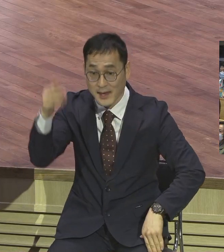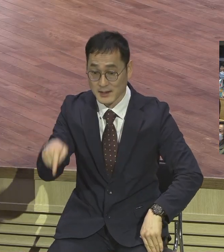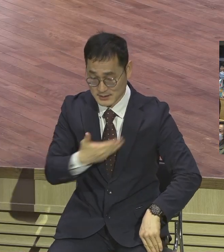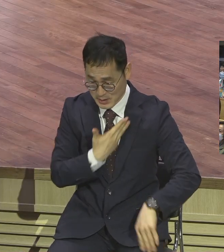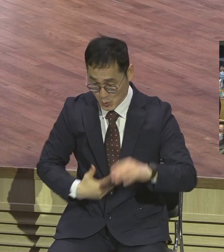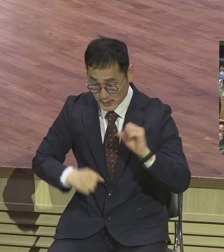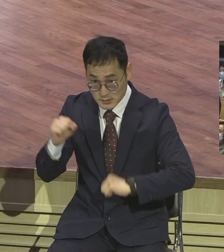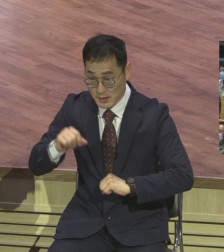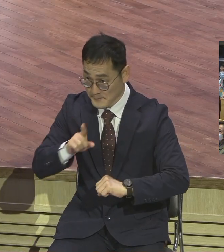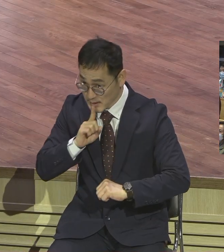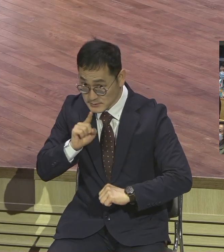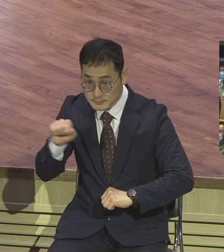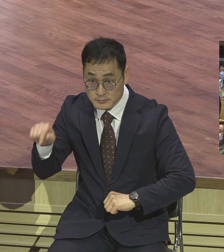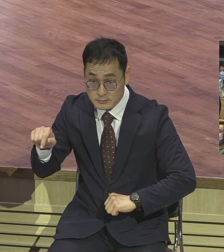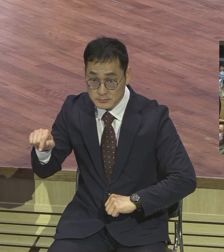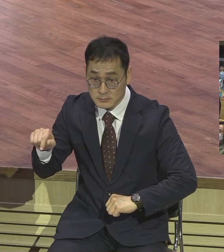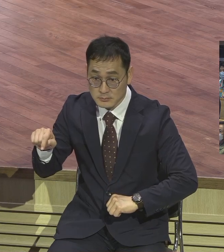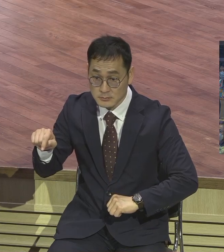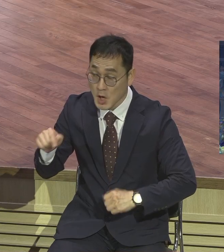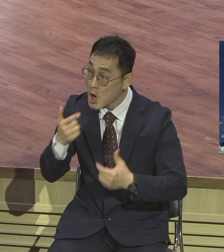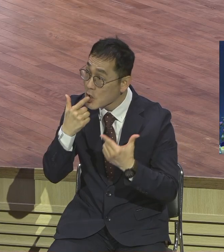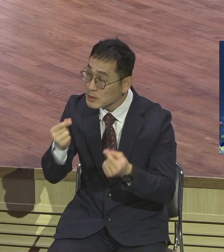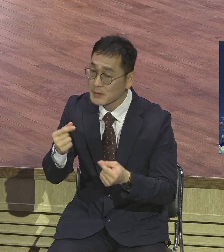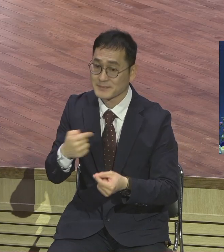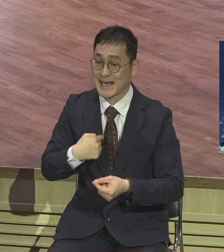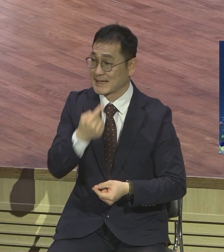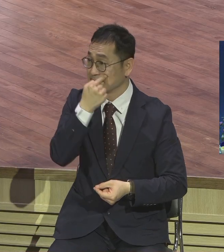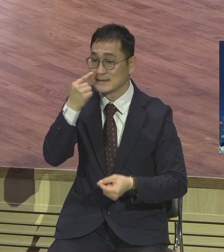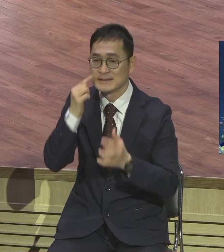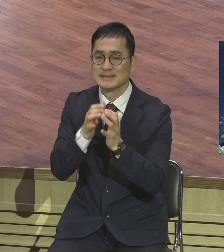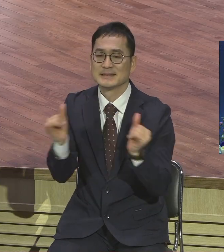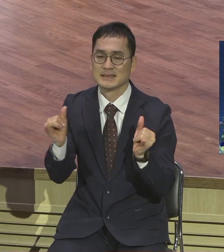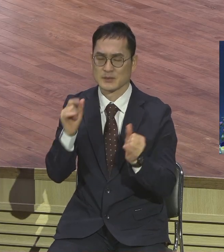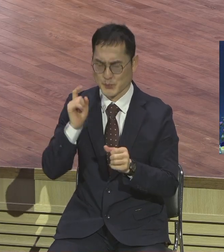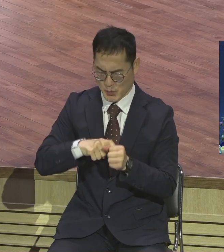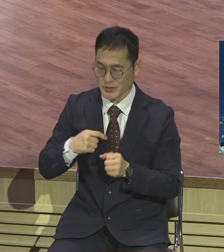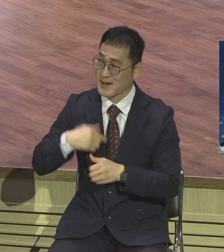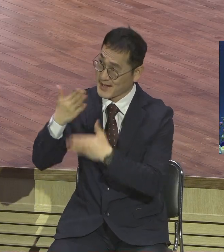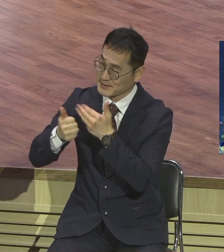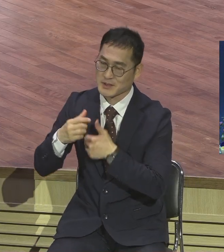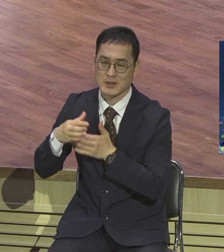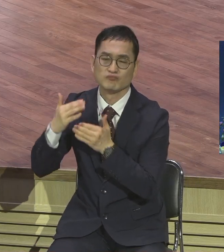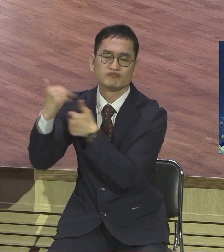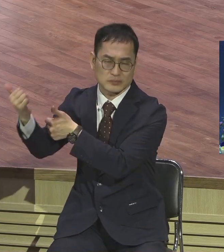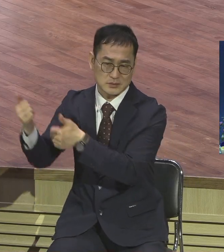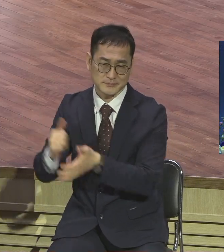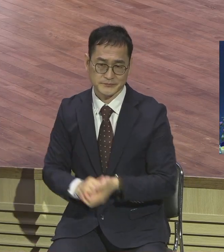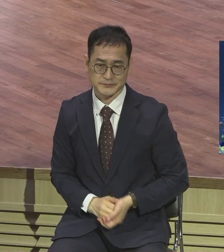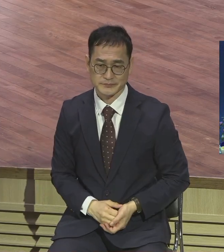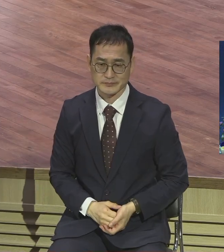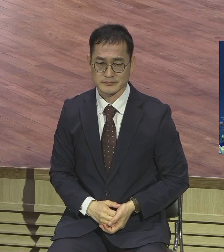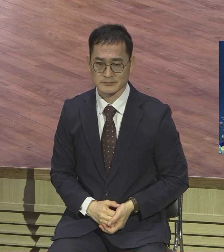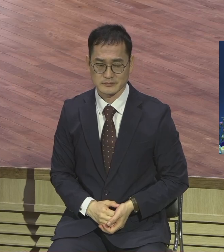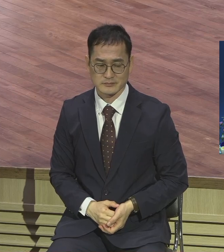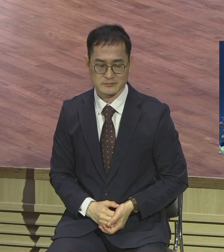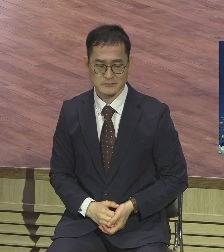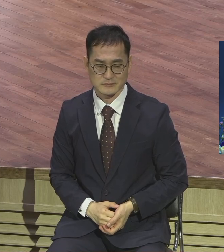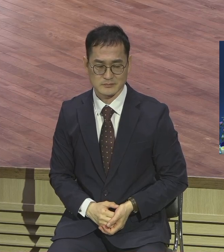정인되려고 사는 거예요 돈을 많이 벌어가 성공해가지고 이 일은 내가 행가시다 그리스도가 하셨다 정인되리라고